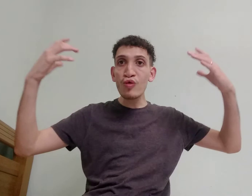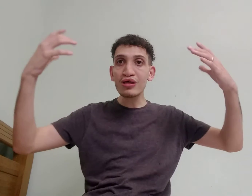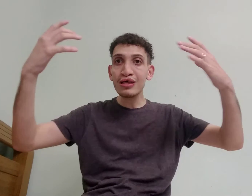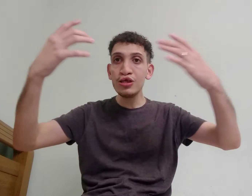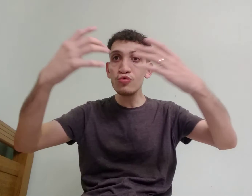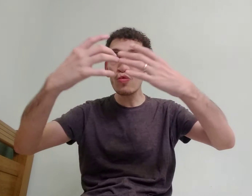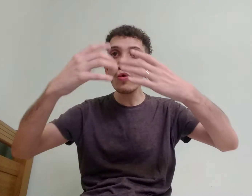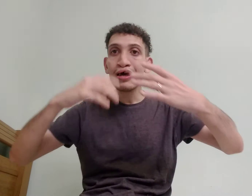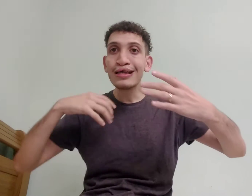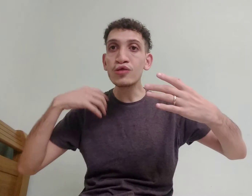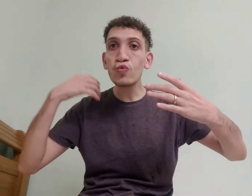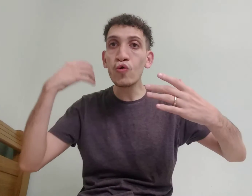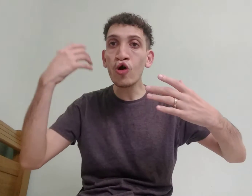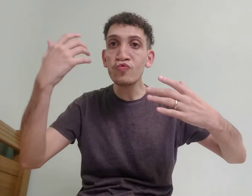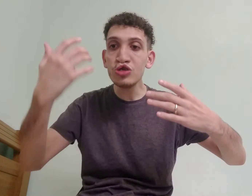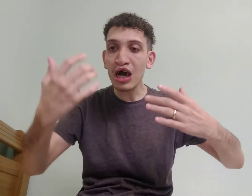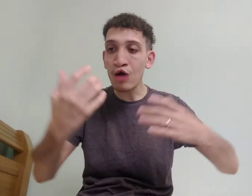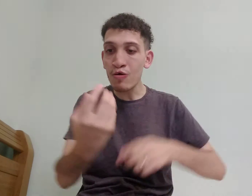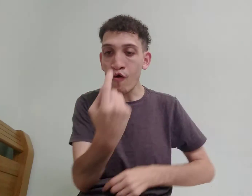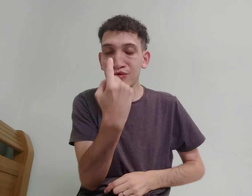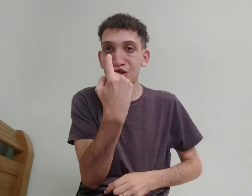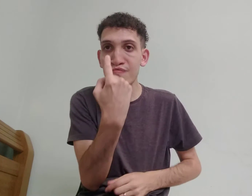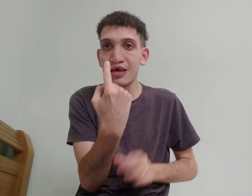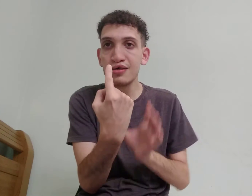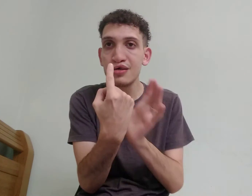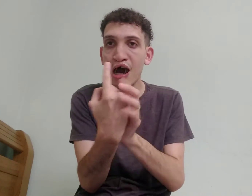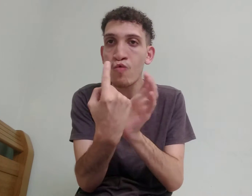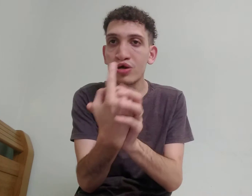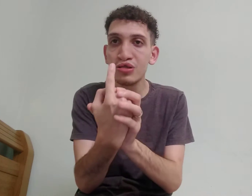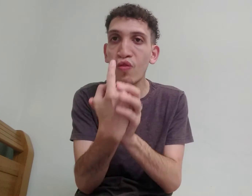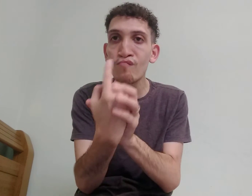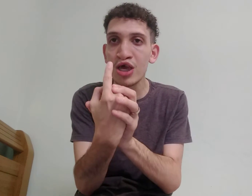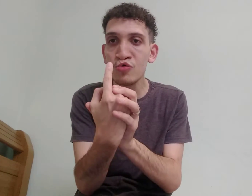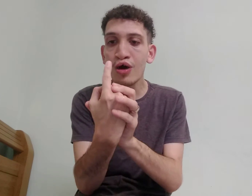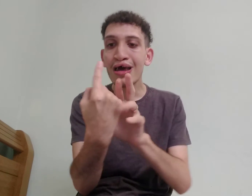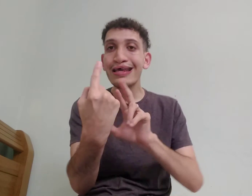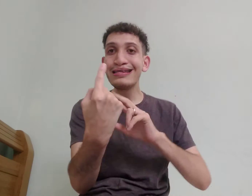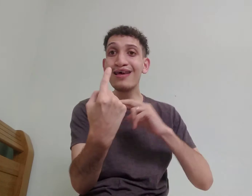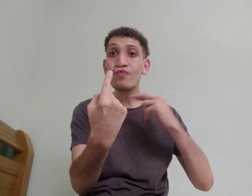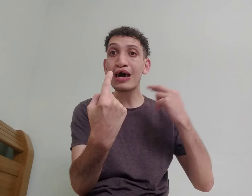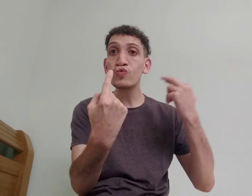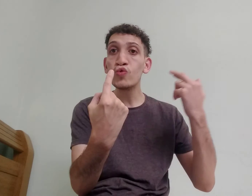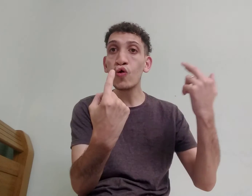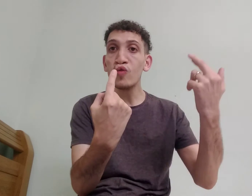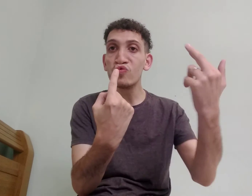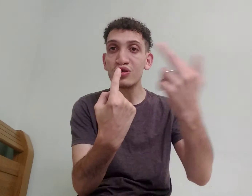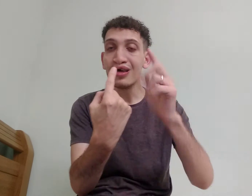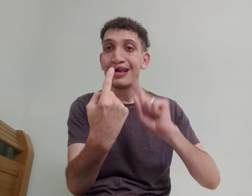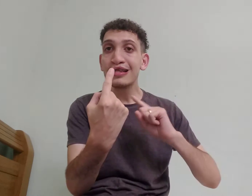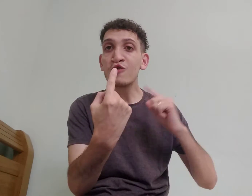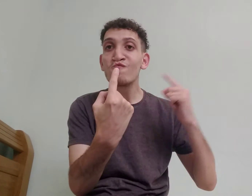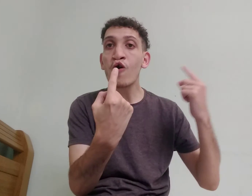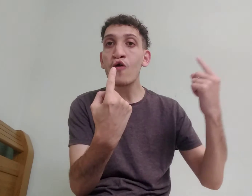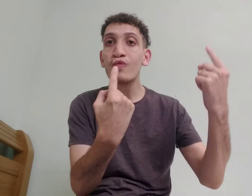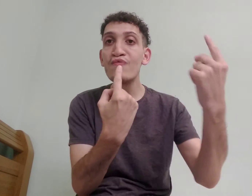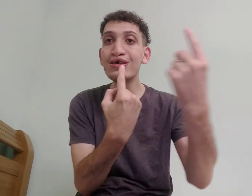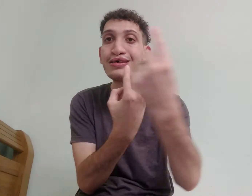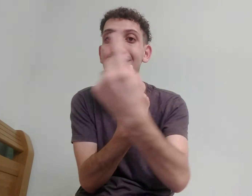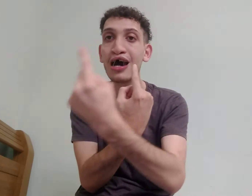círculo, em torno e algo, é como se tivesse algo aqui no meio, e está todos em volta desse algo,